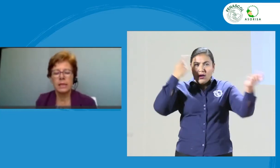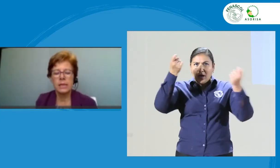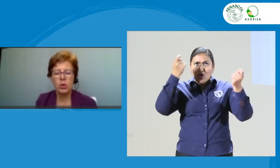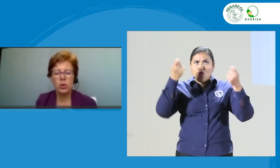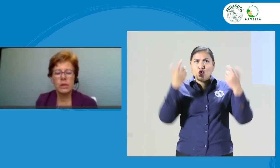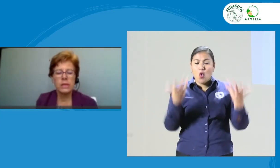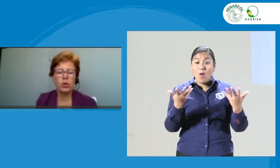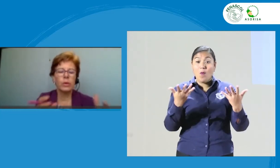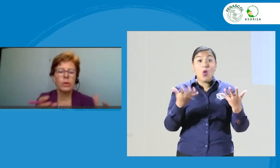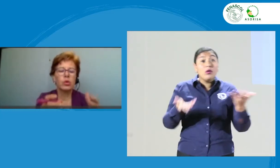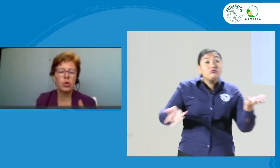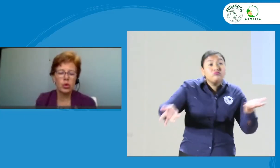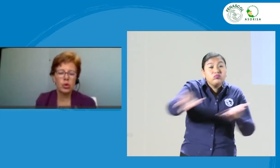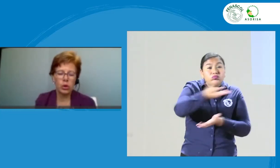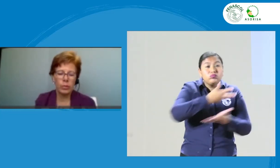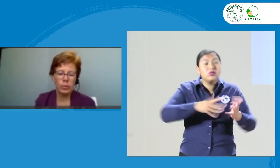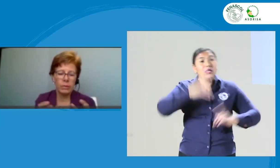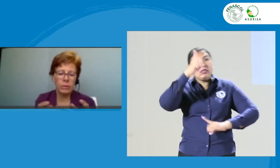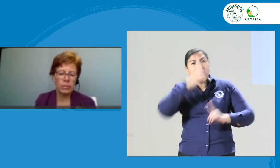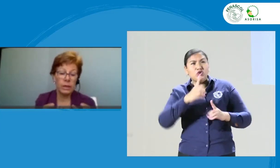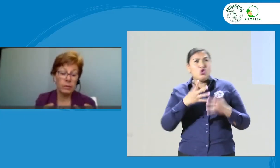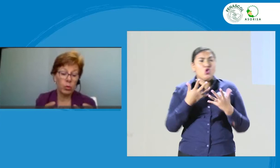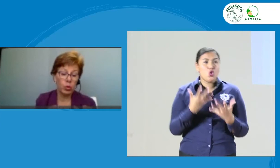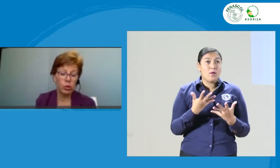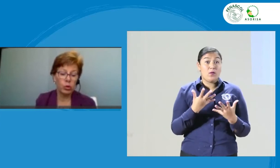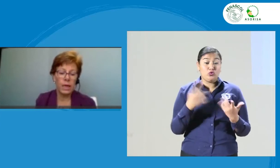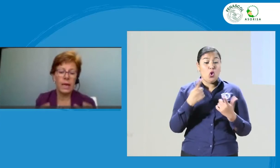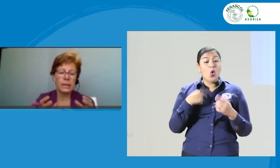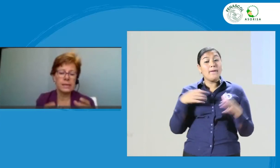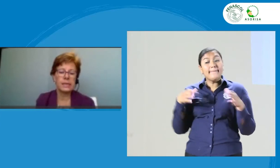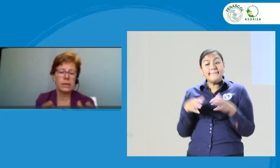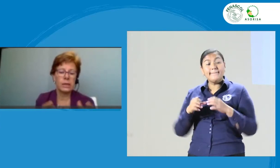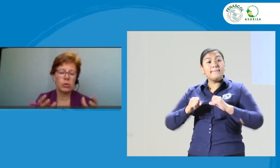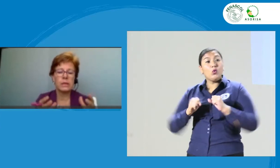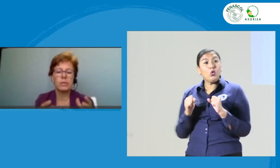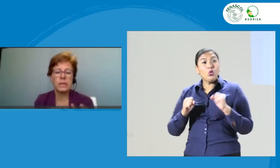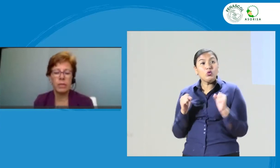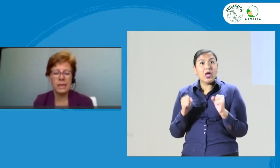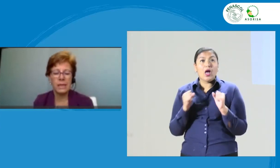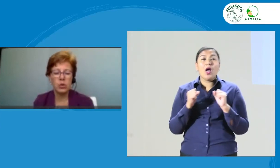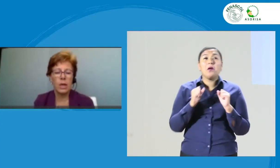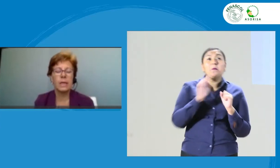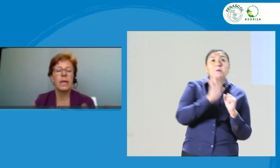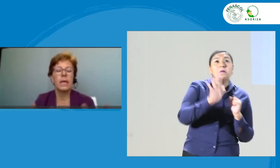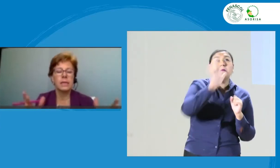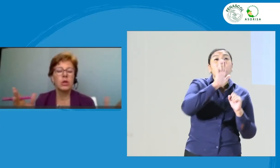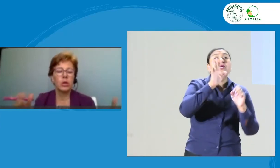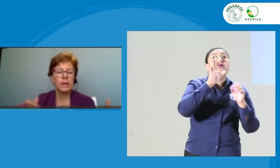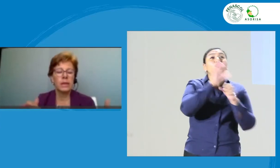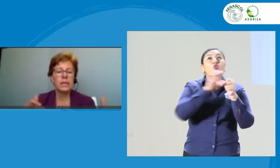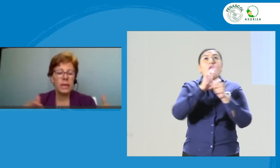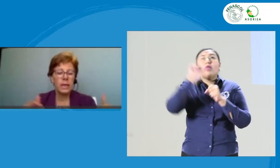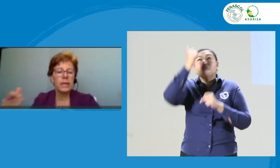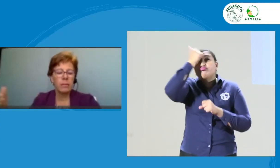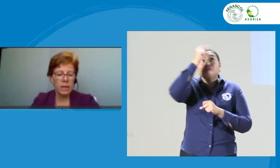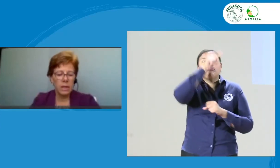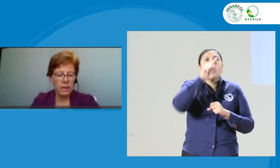las decisiones que se tomen, no solo se tomen en Bogotá, en el centro, en las principales ciudades, sino que llegue también